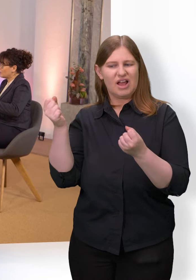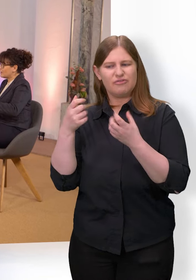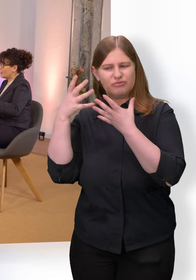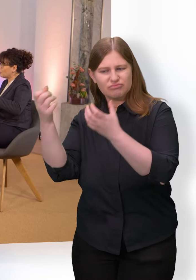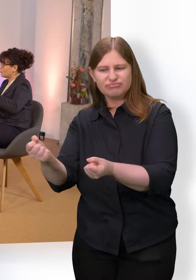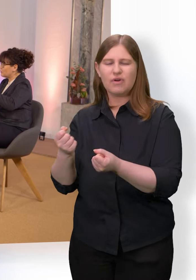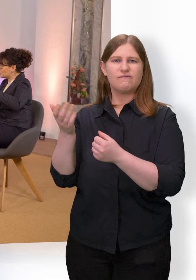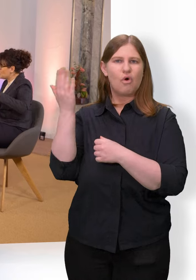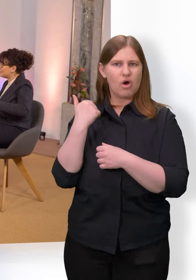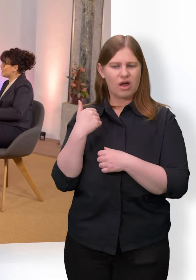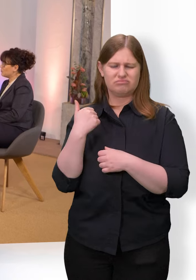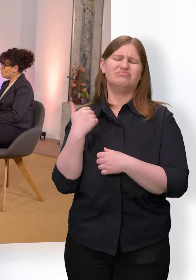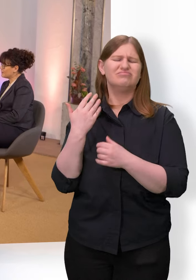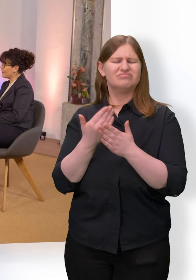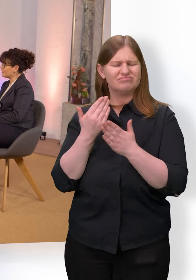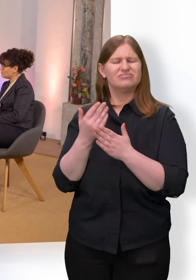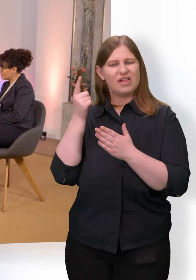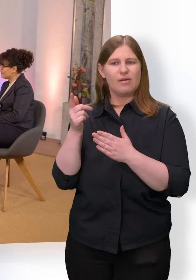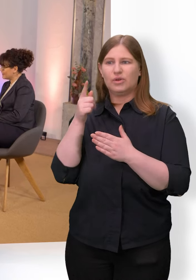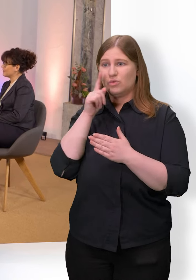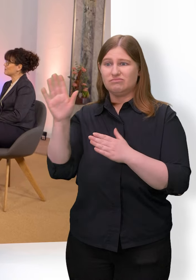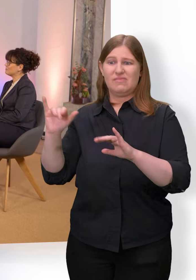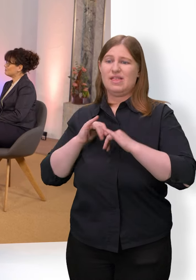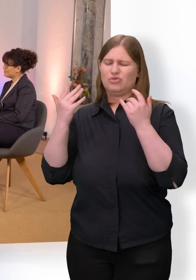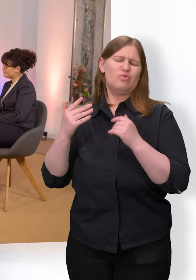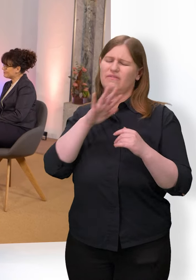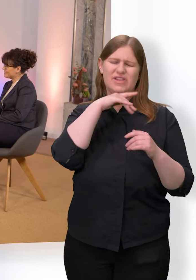auf verschiedene Leben übertragen. Vielen Dank. Sehr gerne.